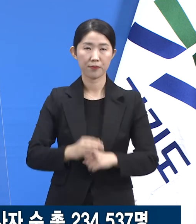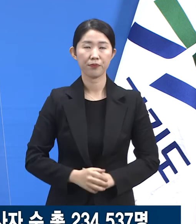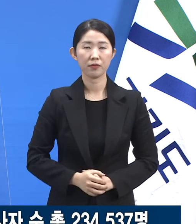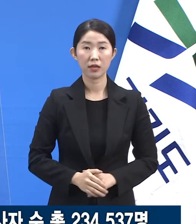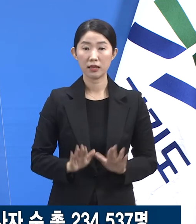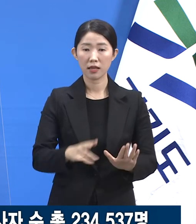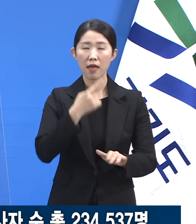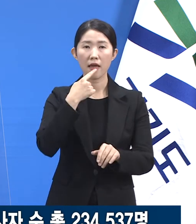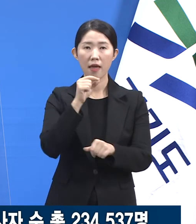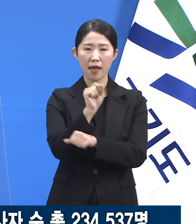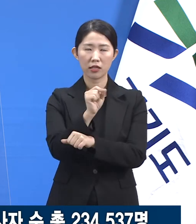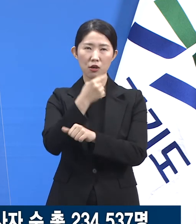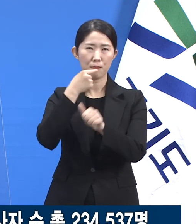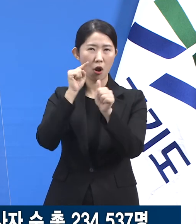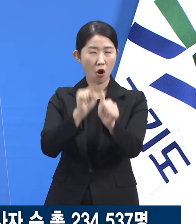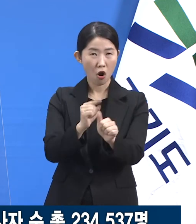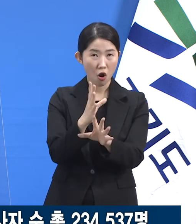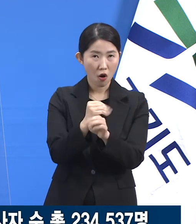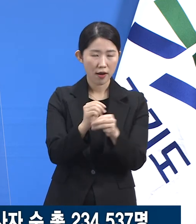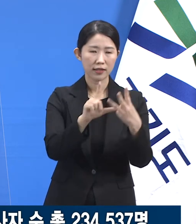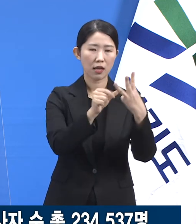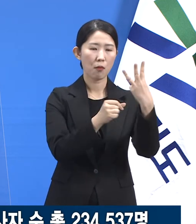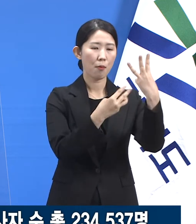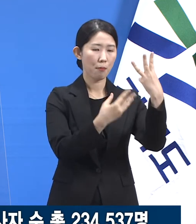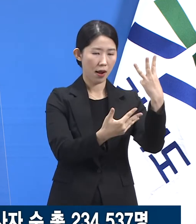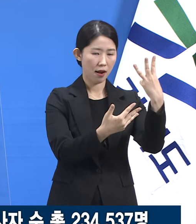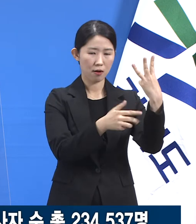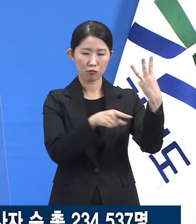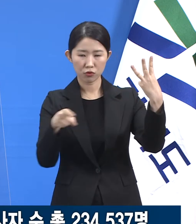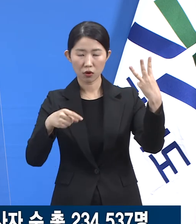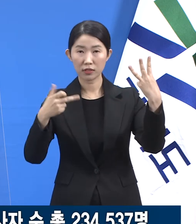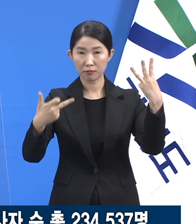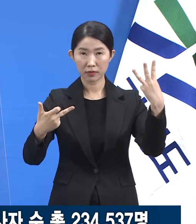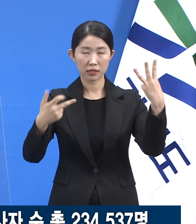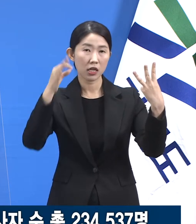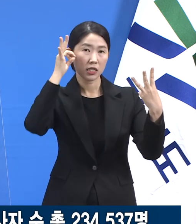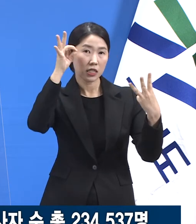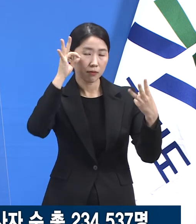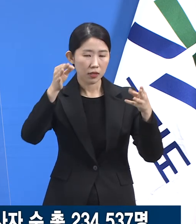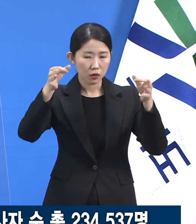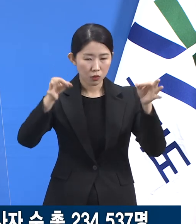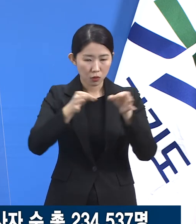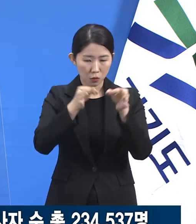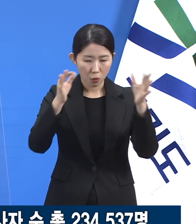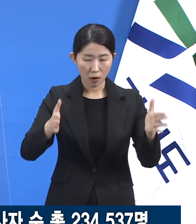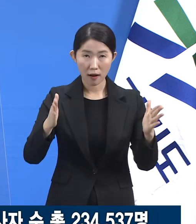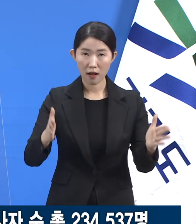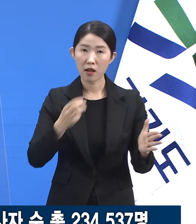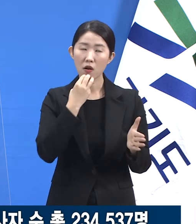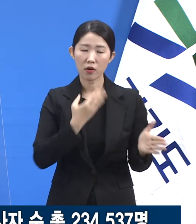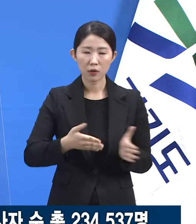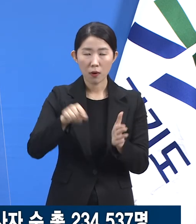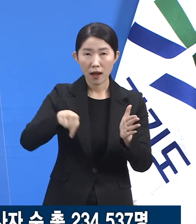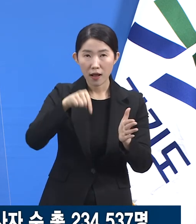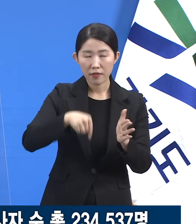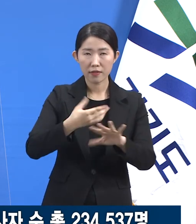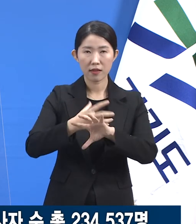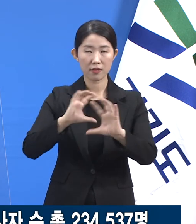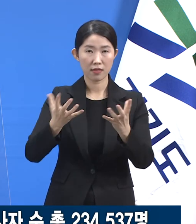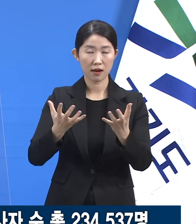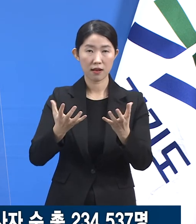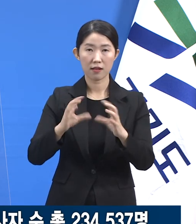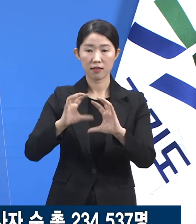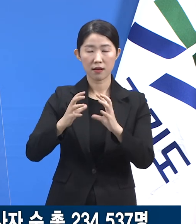행정명령이 발동된 3월 8일부터 17일까지 열흘간 도내 외국인 검사자 수는 총